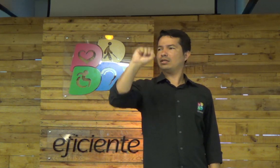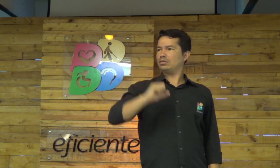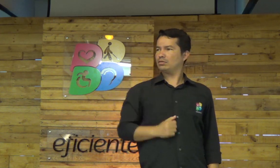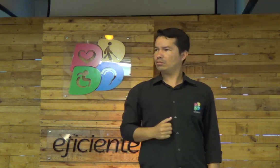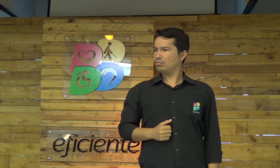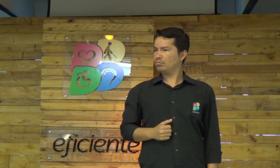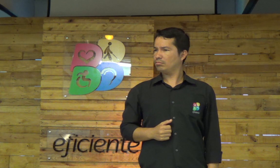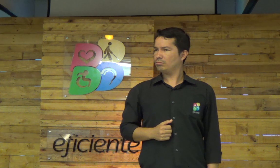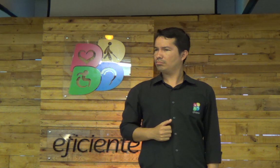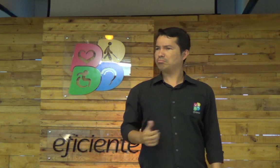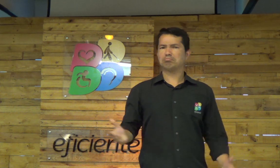Doenças.